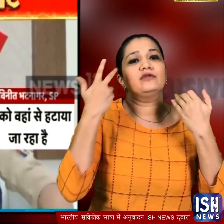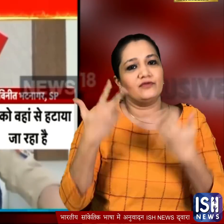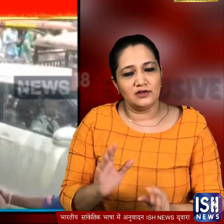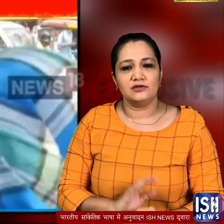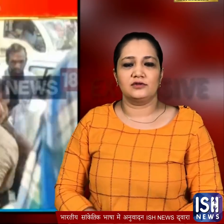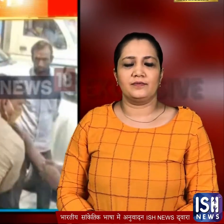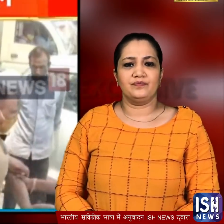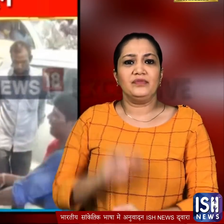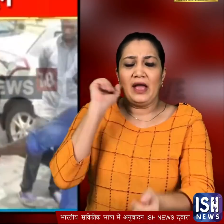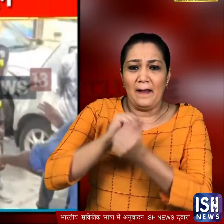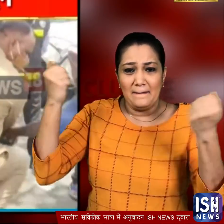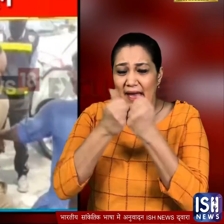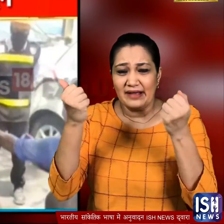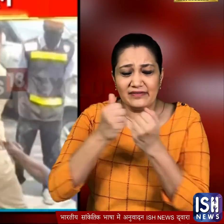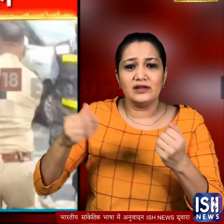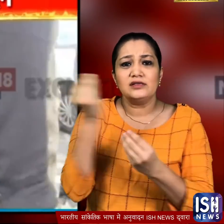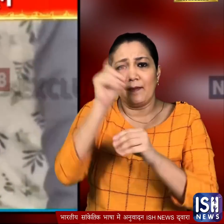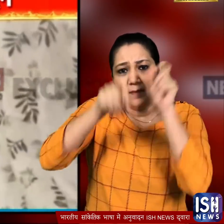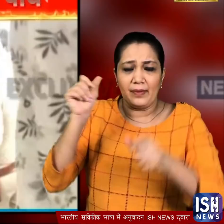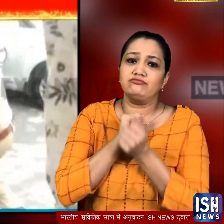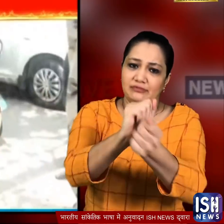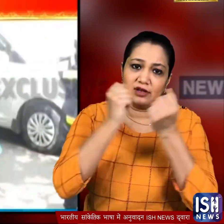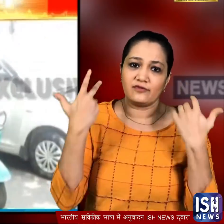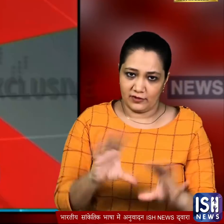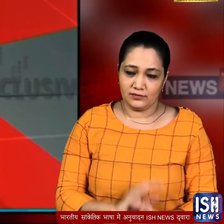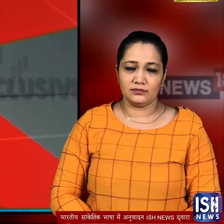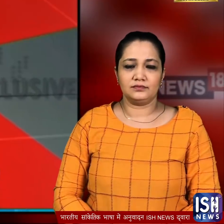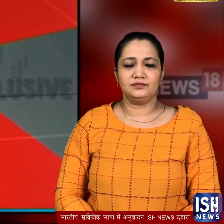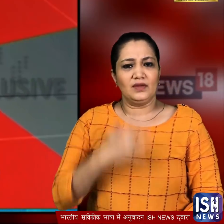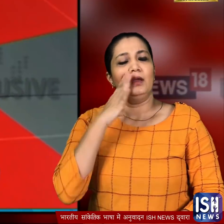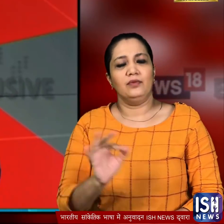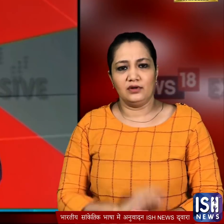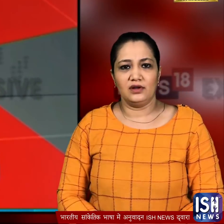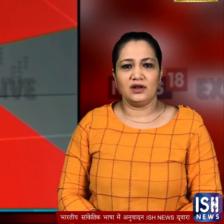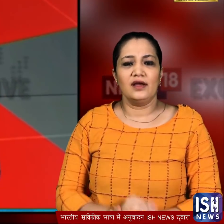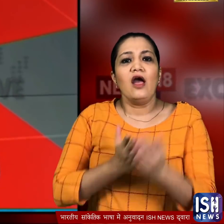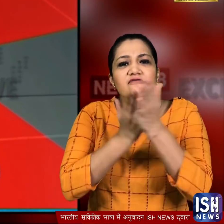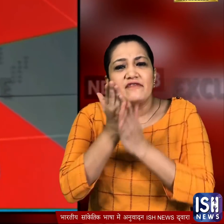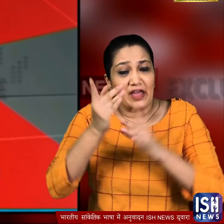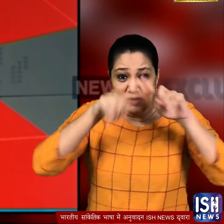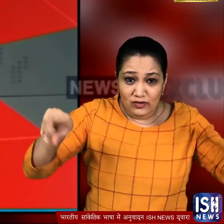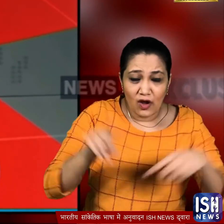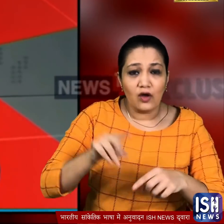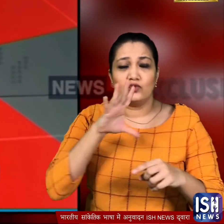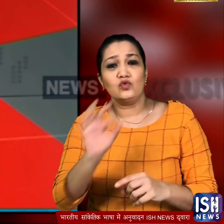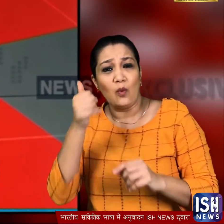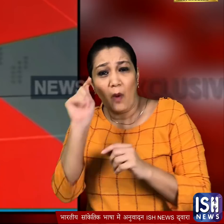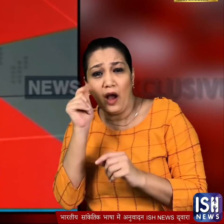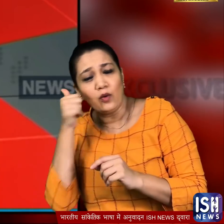पुलिस ने मारपीट के इस मामले में कुछ आरोपियों को गिरफतार कर लिया सौबात के एक बात है कि तरीका अगर गलत हो तो अच्छी नियत से किया गया